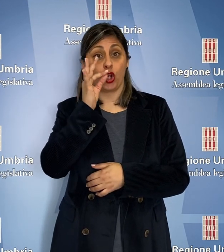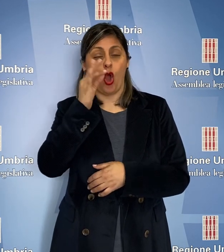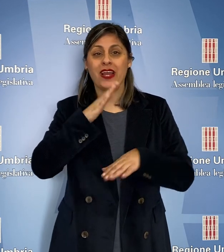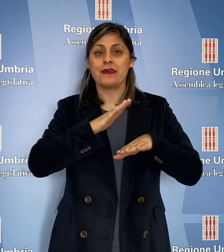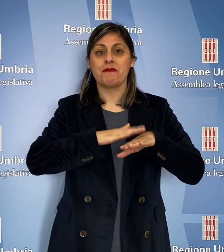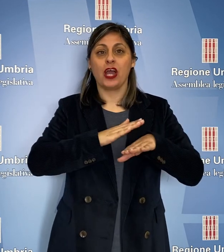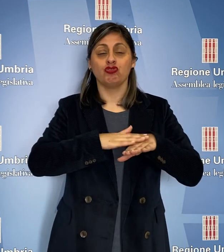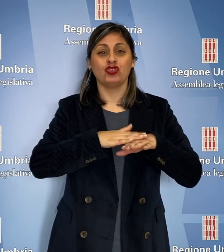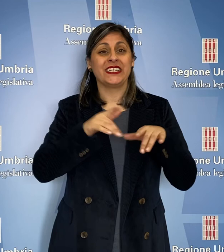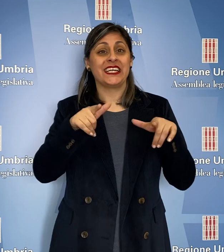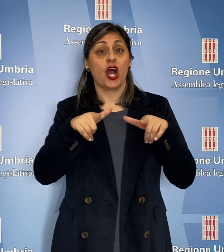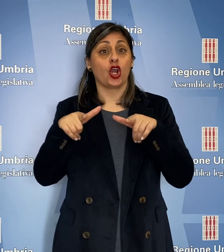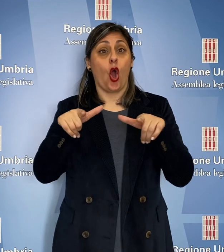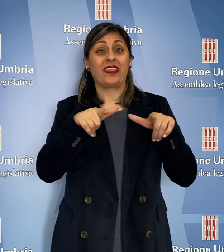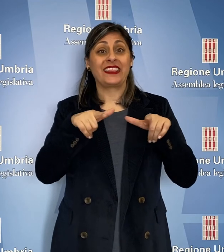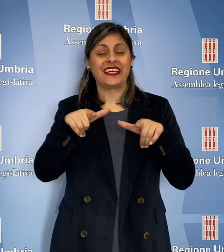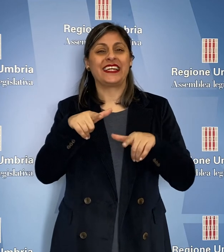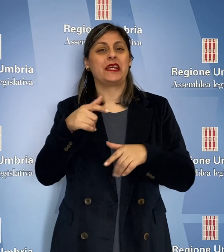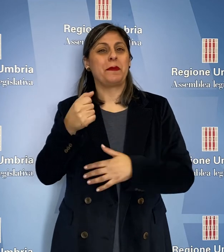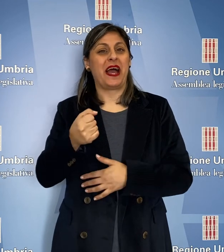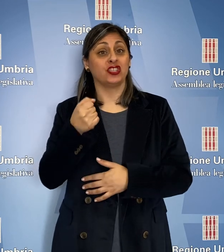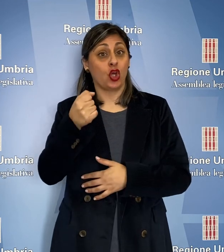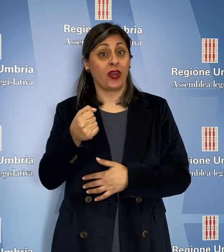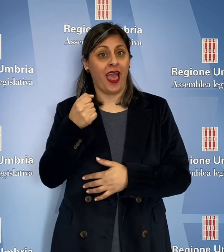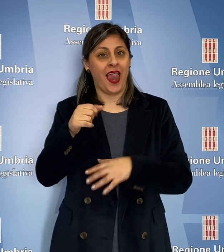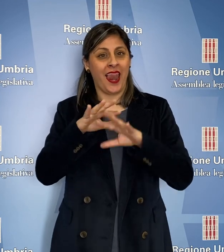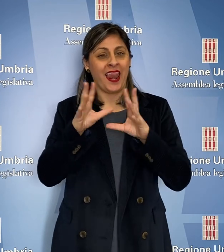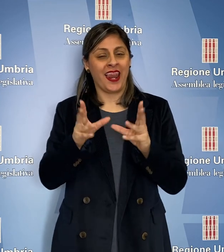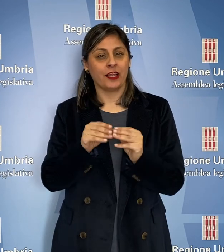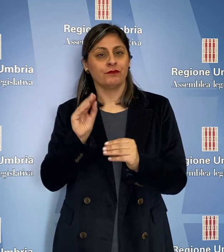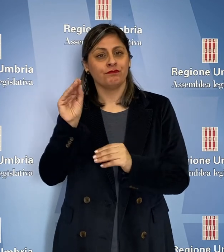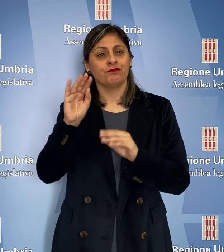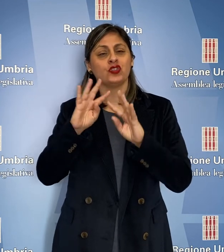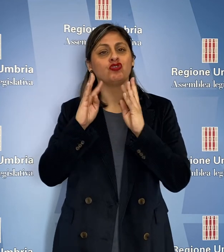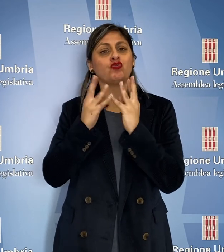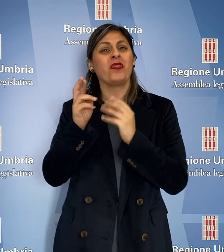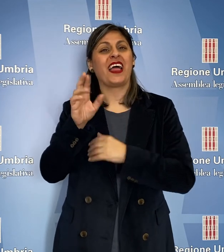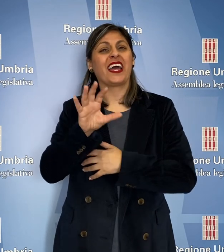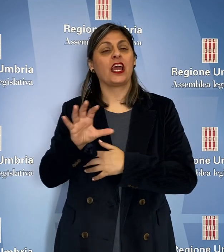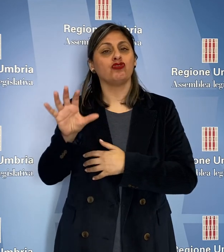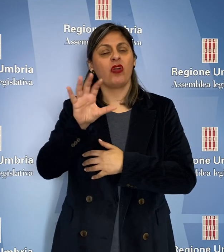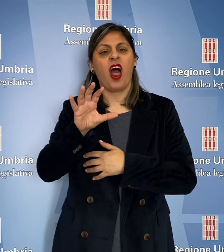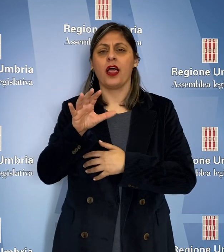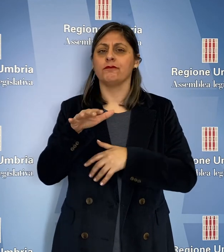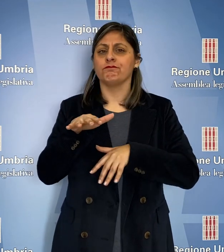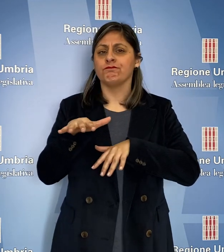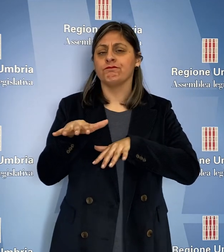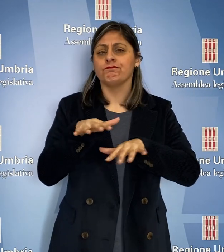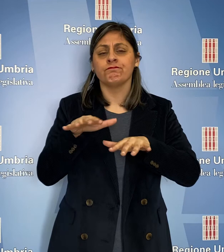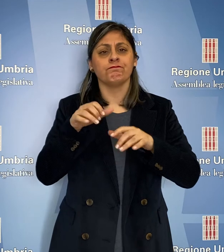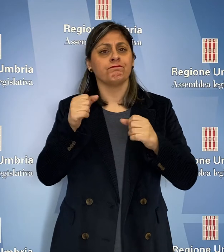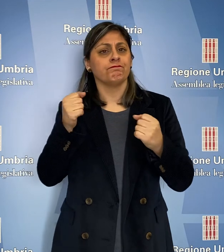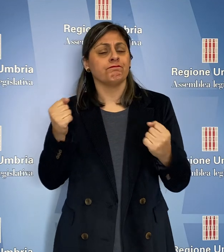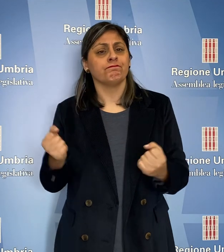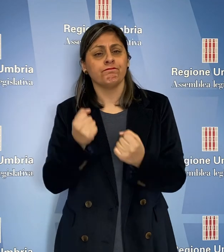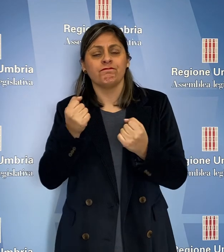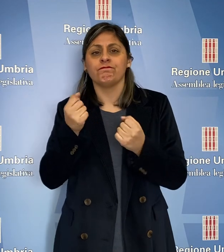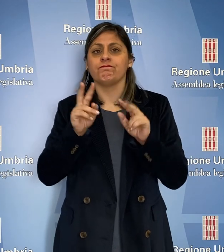Carissimi, Paola Fioroni, Valerio Mancini, Eugenio Rondini, Stefano Pastorelli, che impegna la Giunta regionale ad attivarsi per